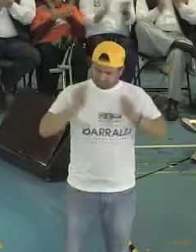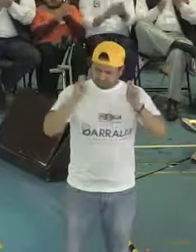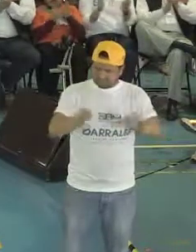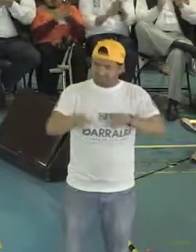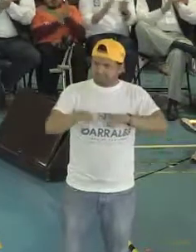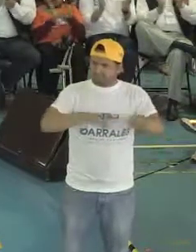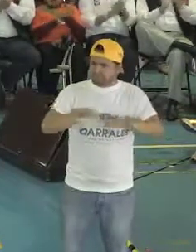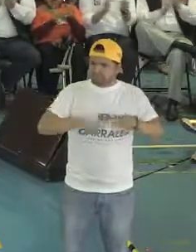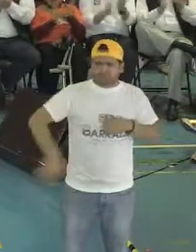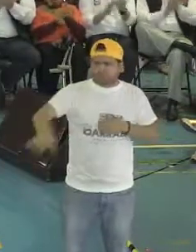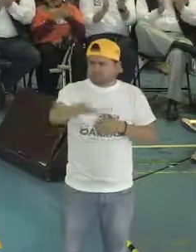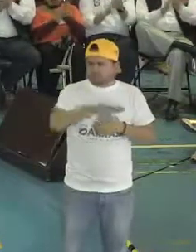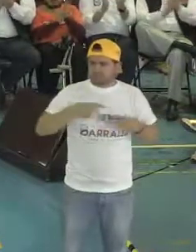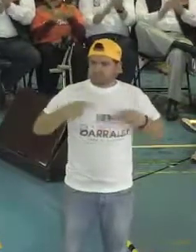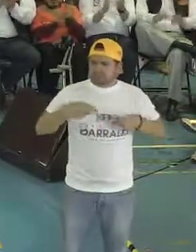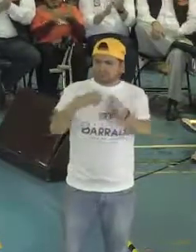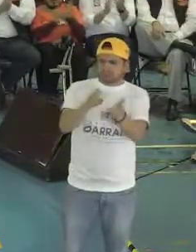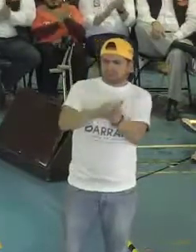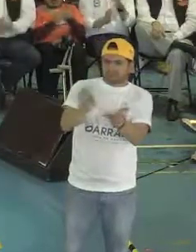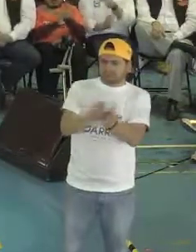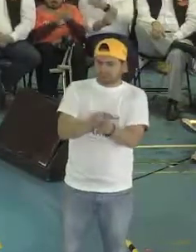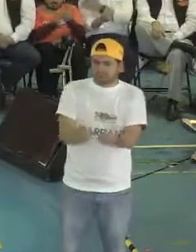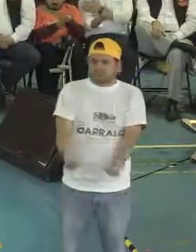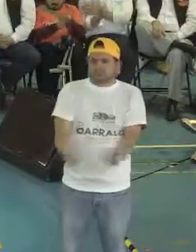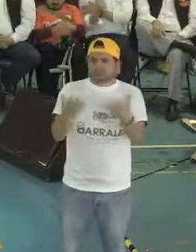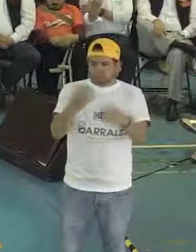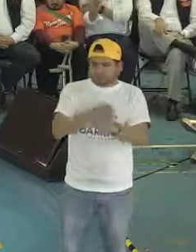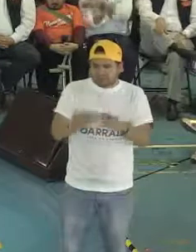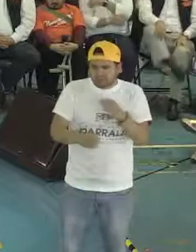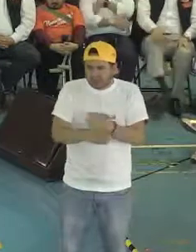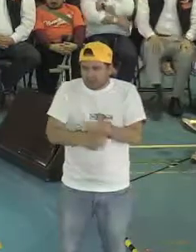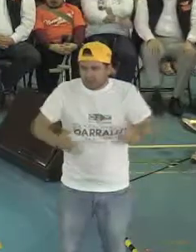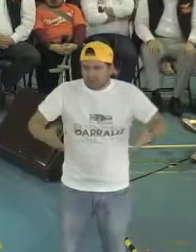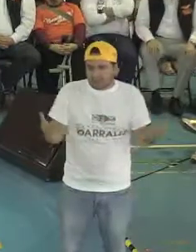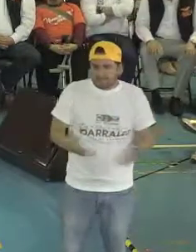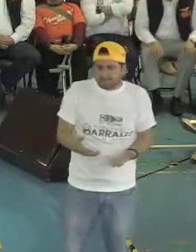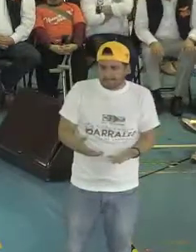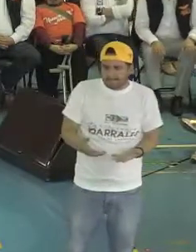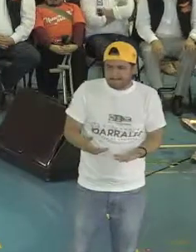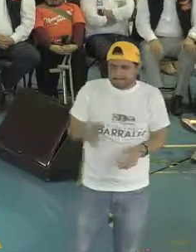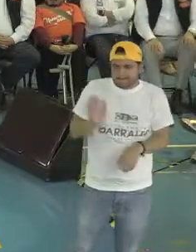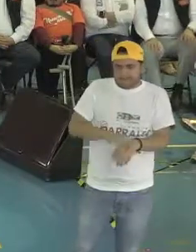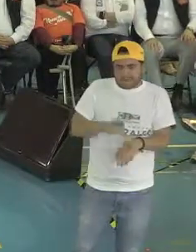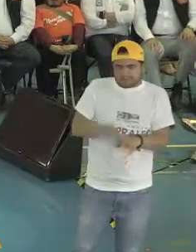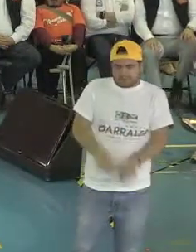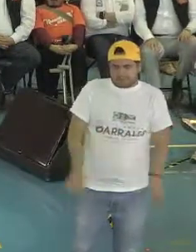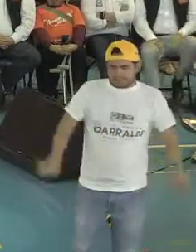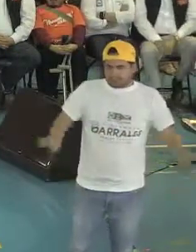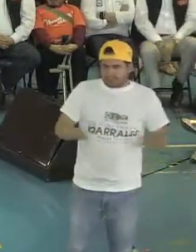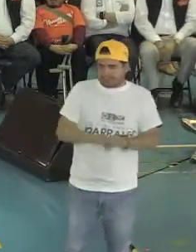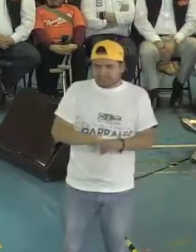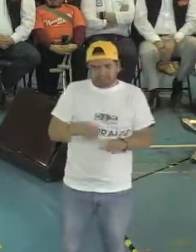ustedes. Hay muchas cosas que tenemos que hacer. Pero lo más importante, nuestro